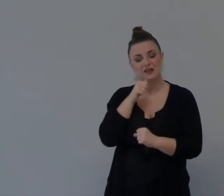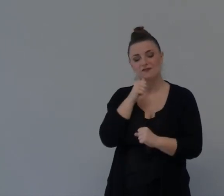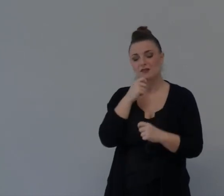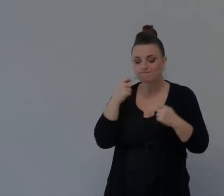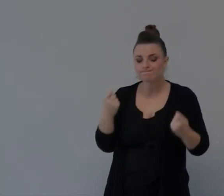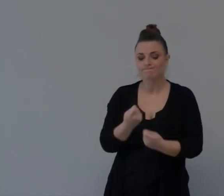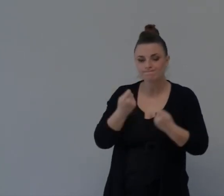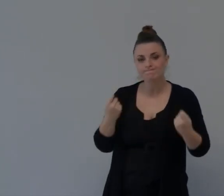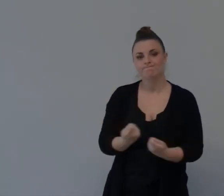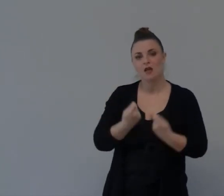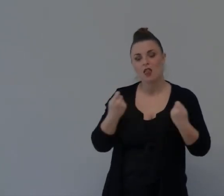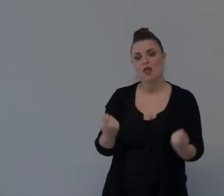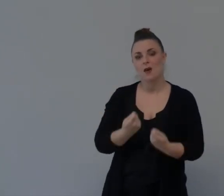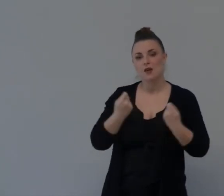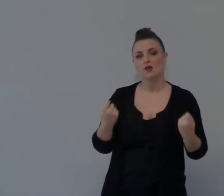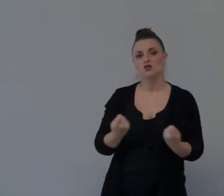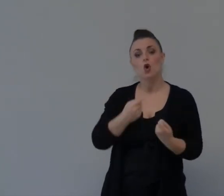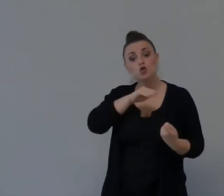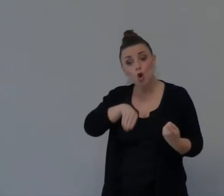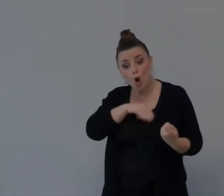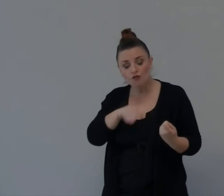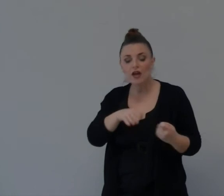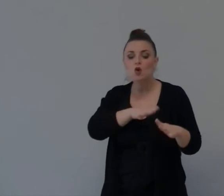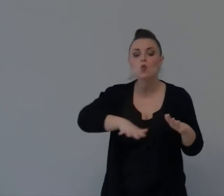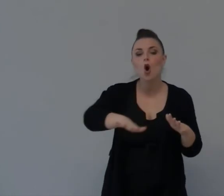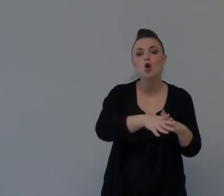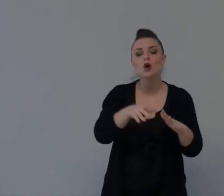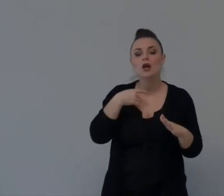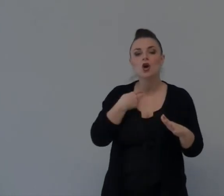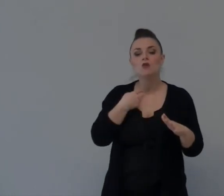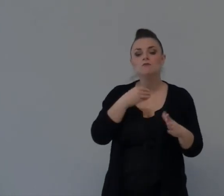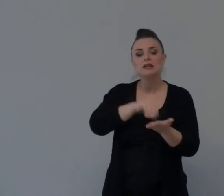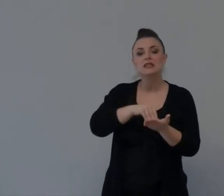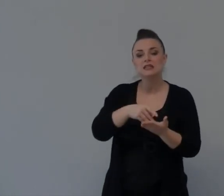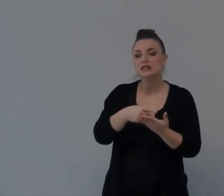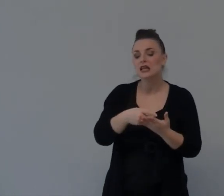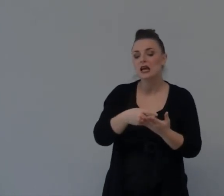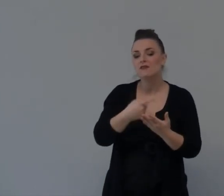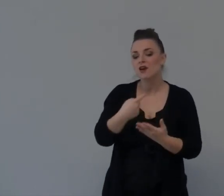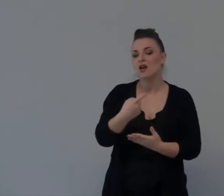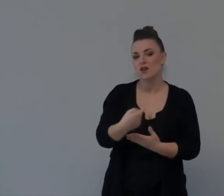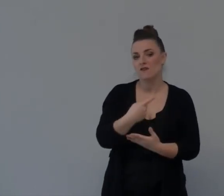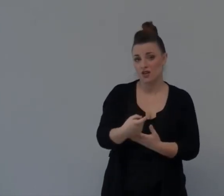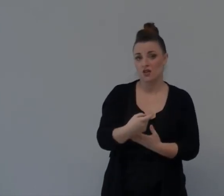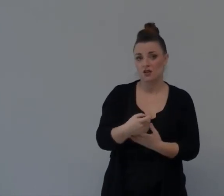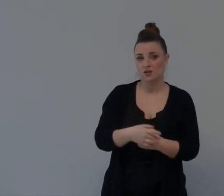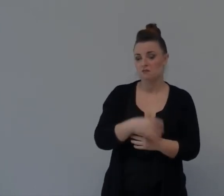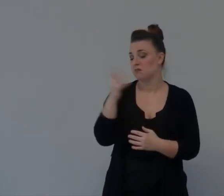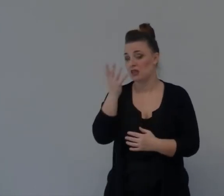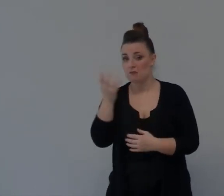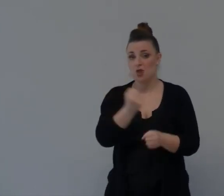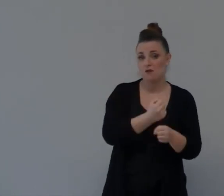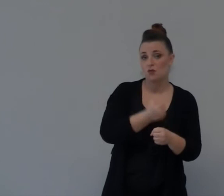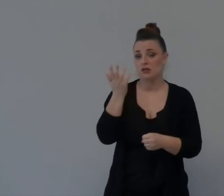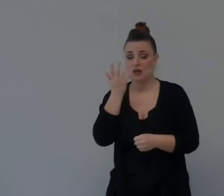Al mio posto Di lavoro Dove Frequento Le persone Dove Le vedo Dove Passo Più Tempo Io Voglio